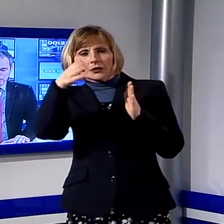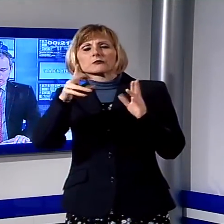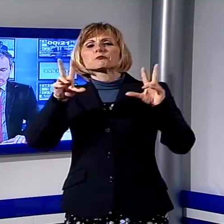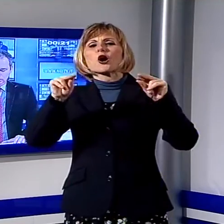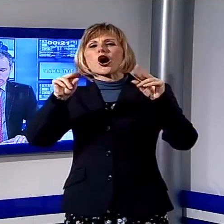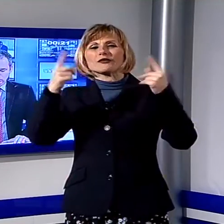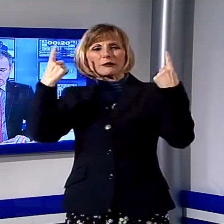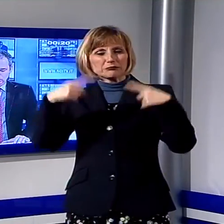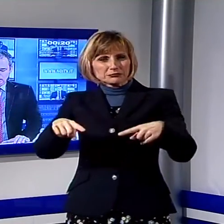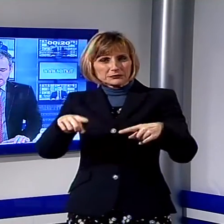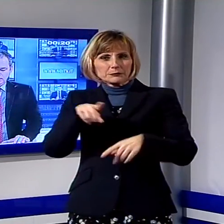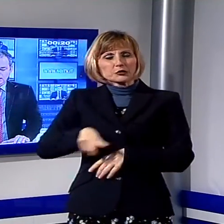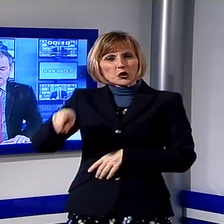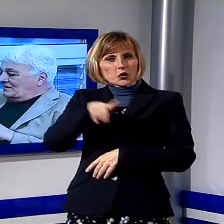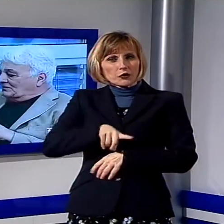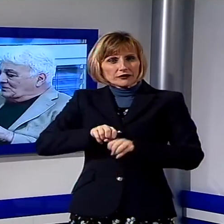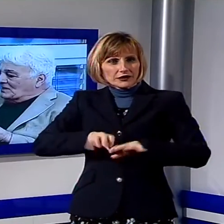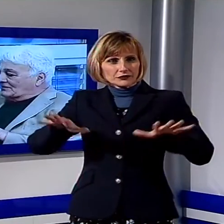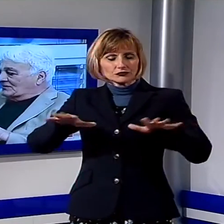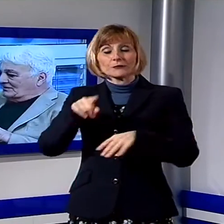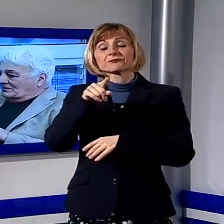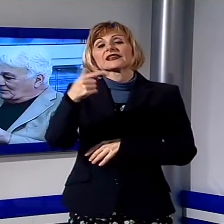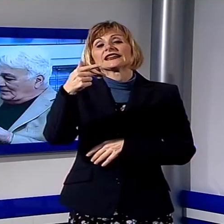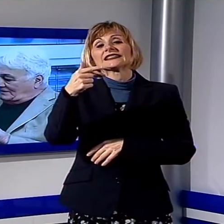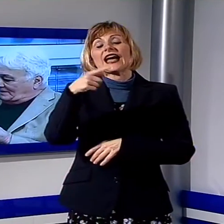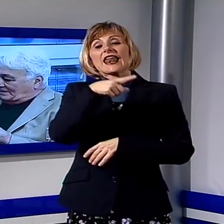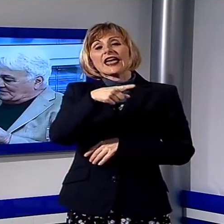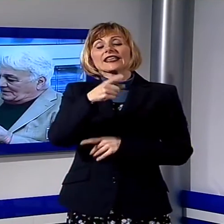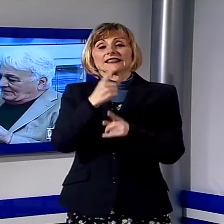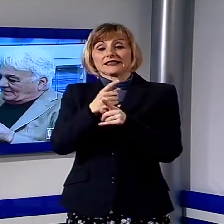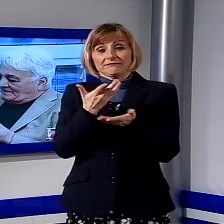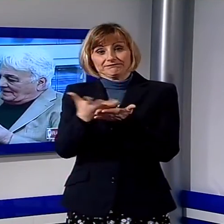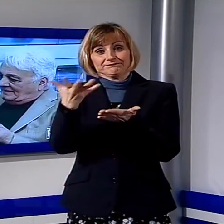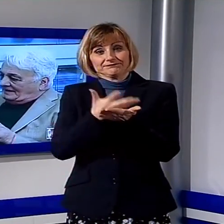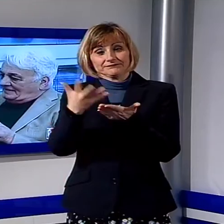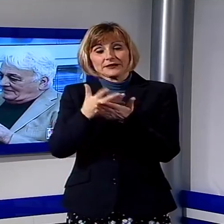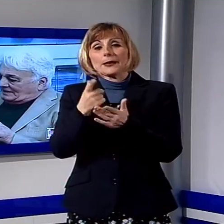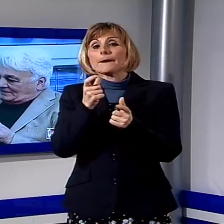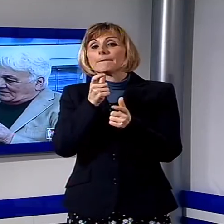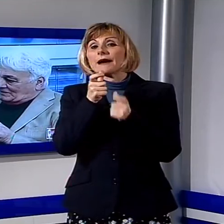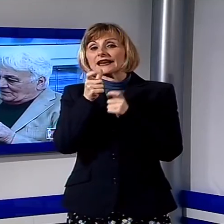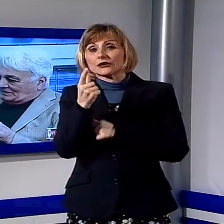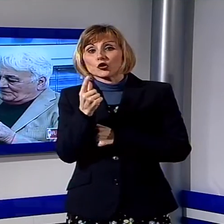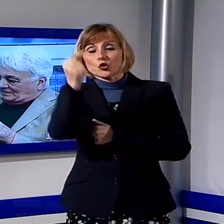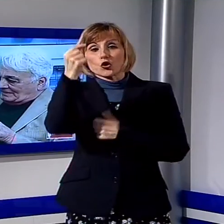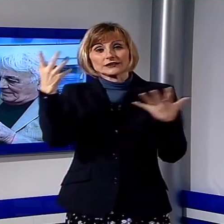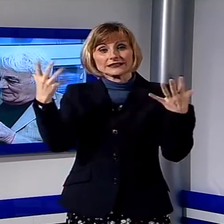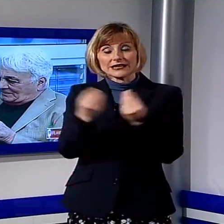racconta il nostro Sergio Talenti alla trasmissione parlando con Stefano Benedetti, ristoratore e presidente provinciale della